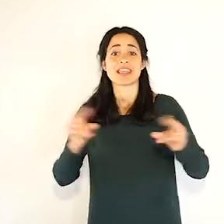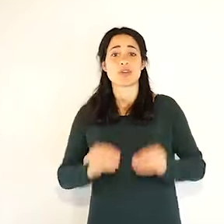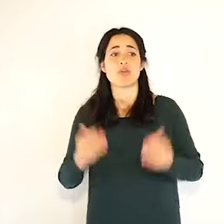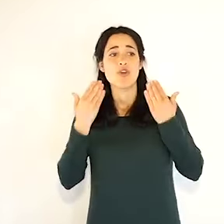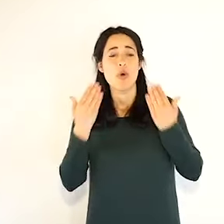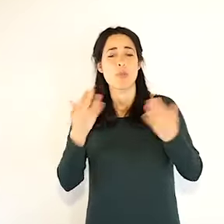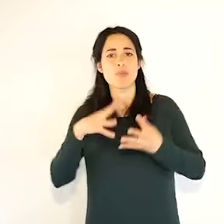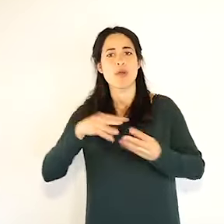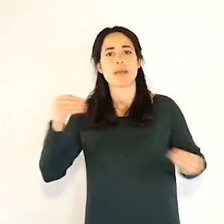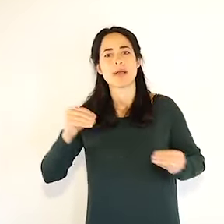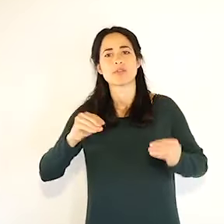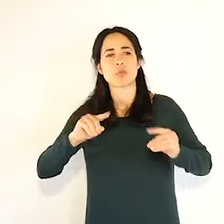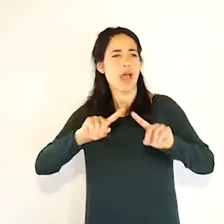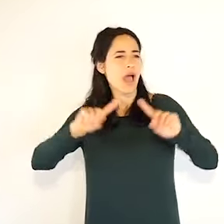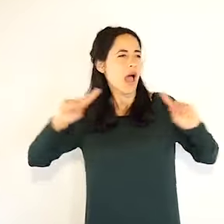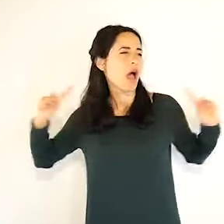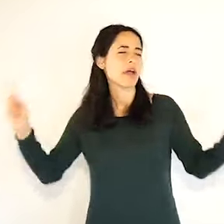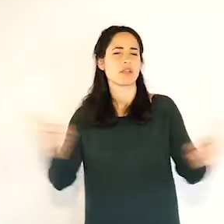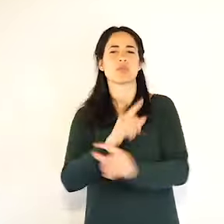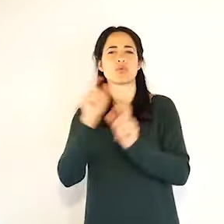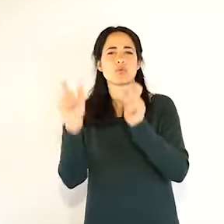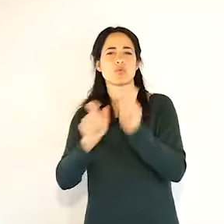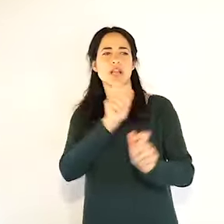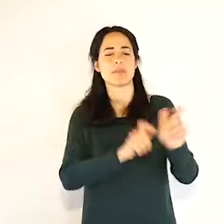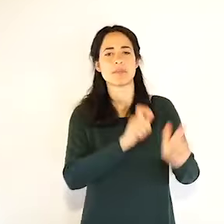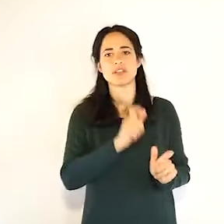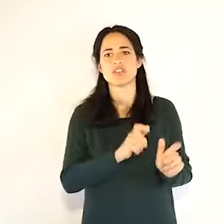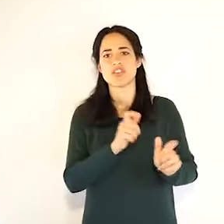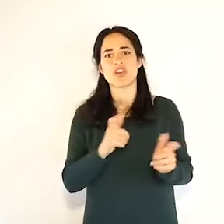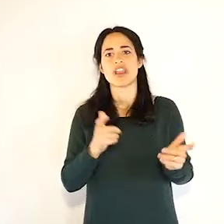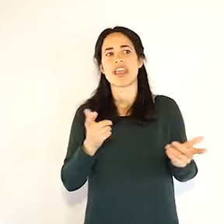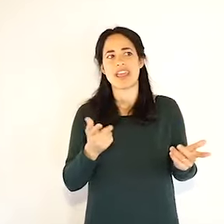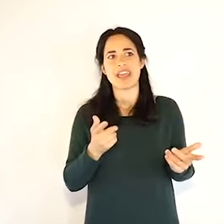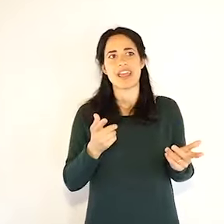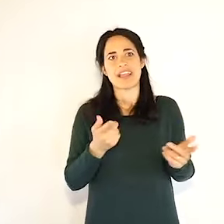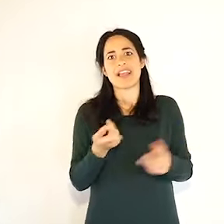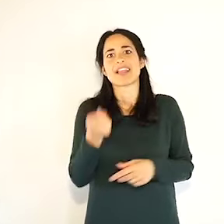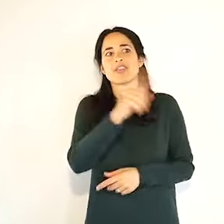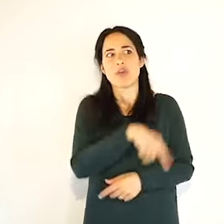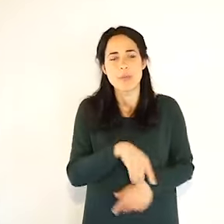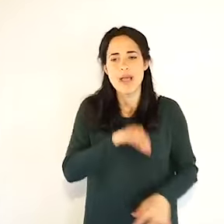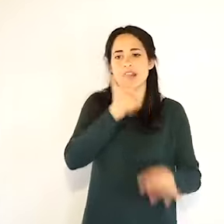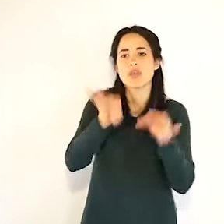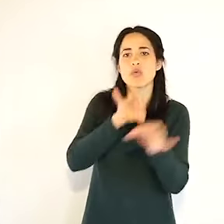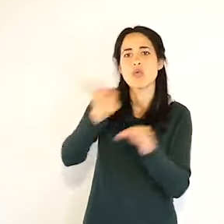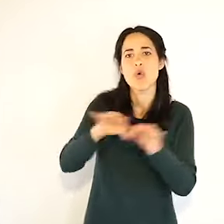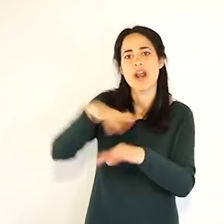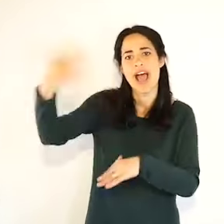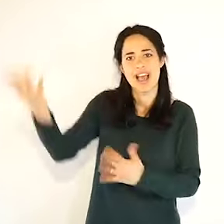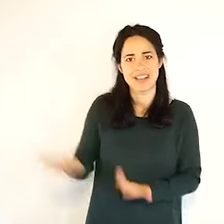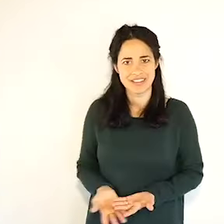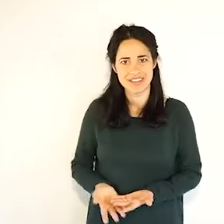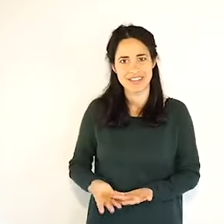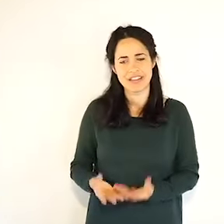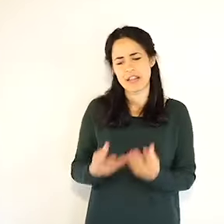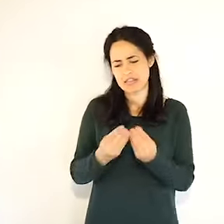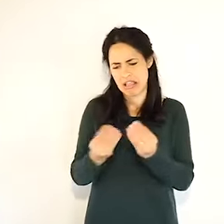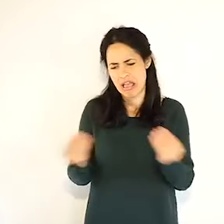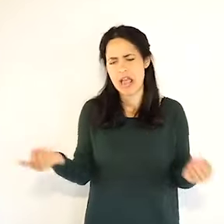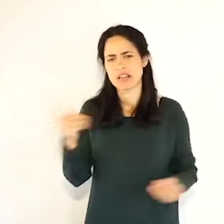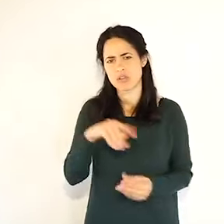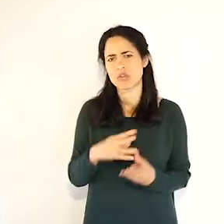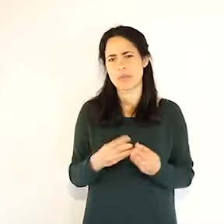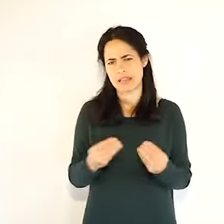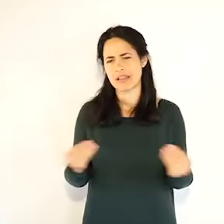augurio di buona Pasqua a tutte le persone che domani si occuperanno degli altri sono tante nella giornata di domani